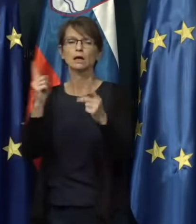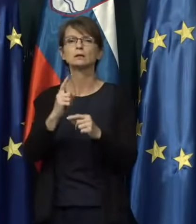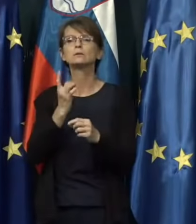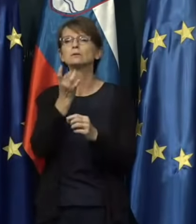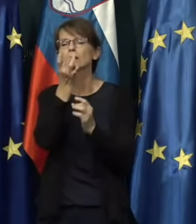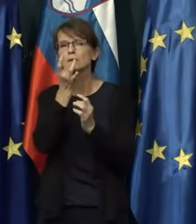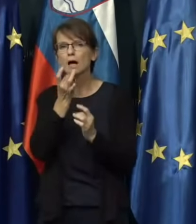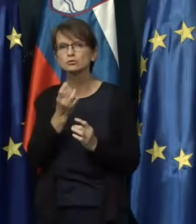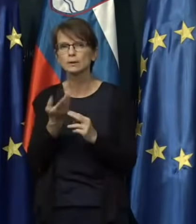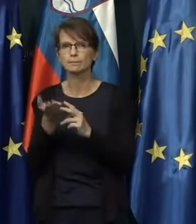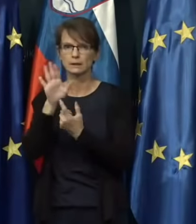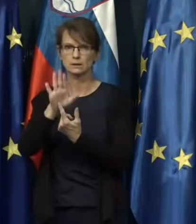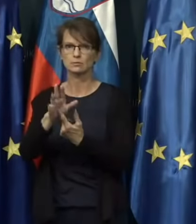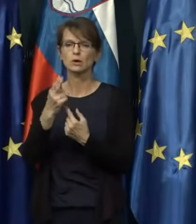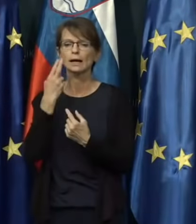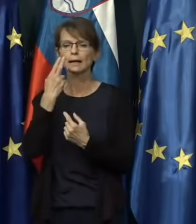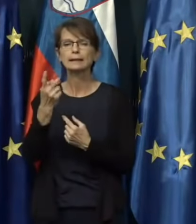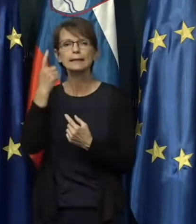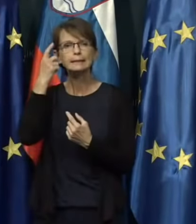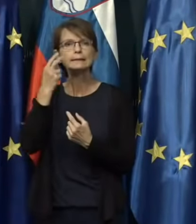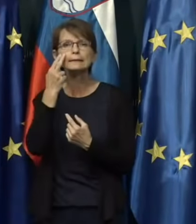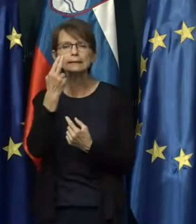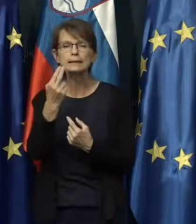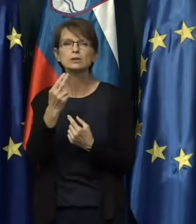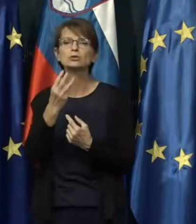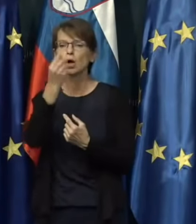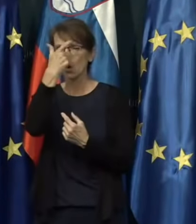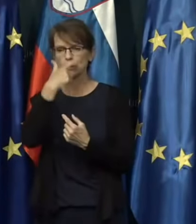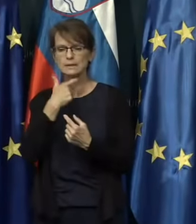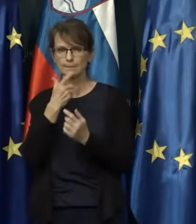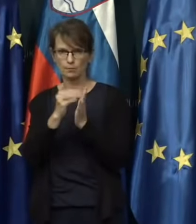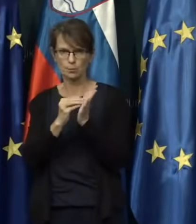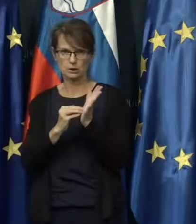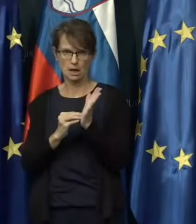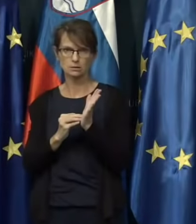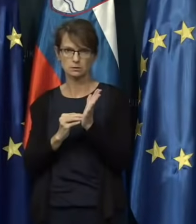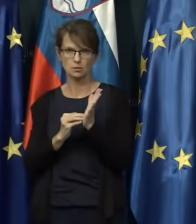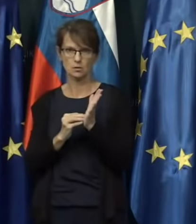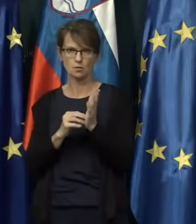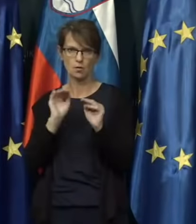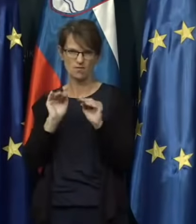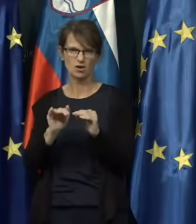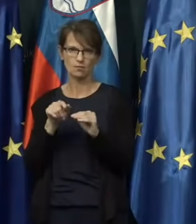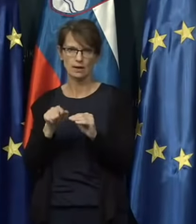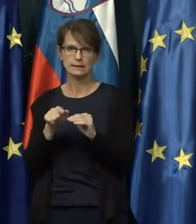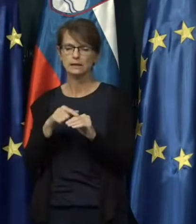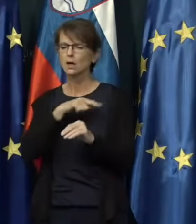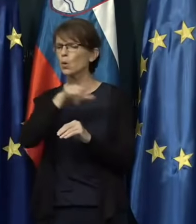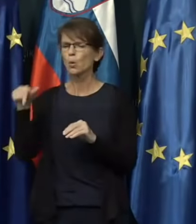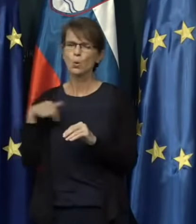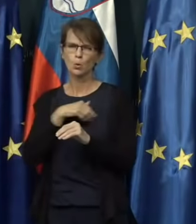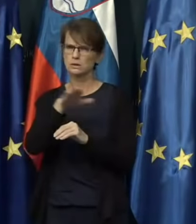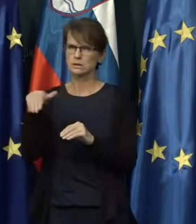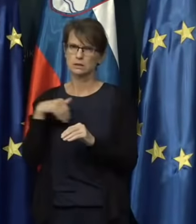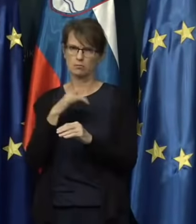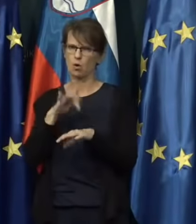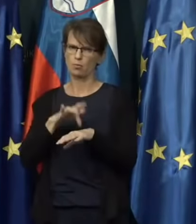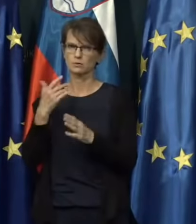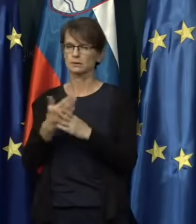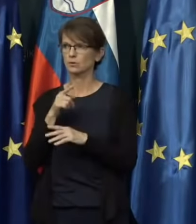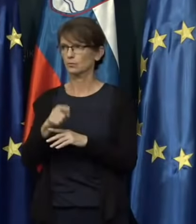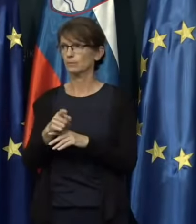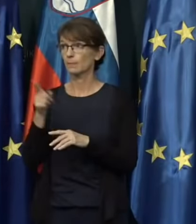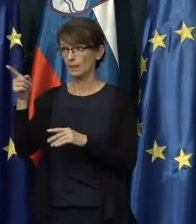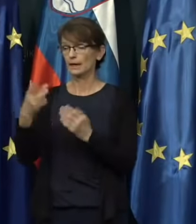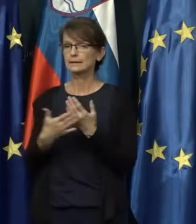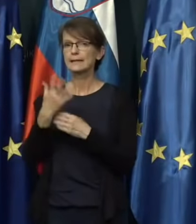glede stališča, ne vem, varovanja osebnih podatkov, kjer smo pač vsi občutljivi za to. Ampak za okuženje bi